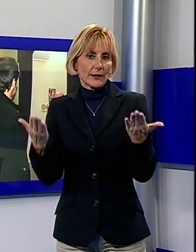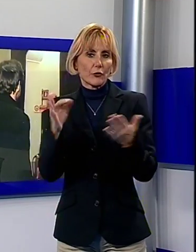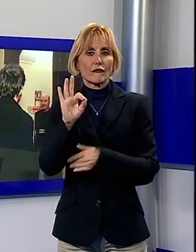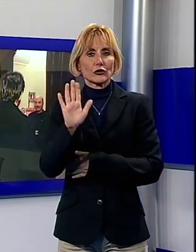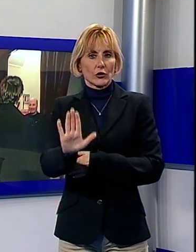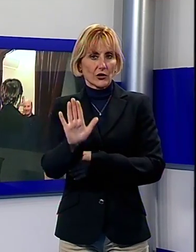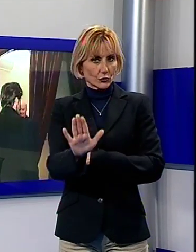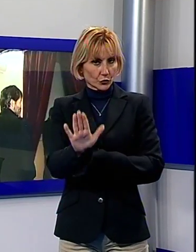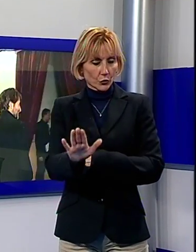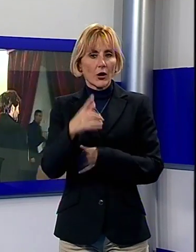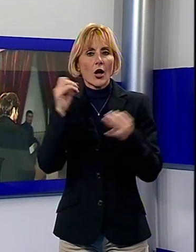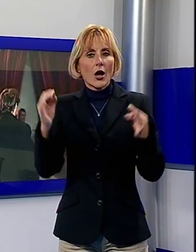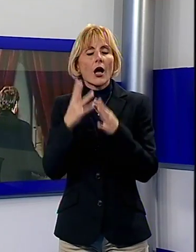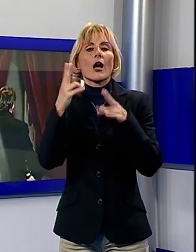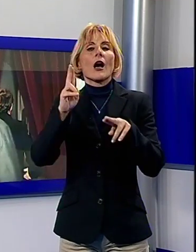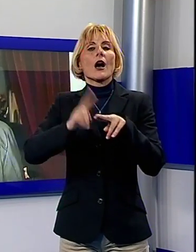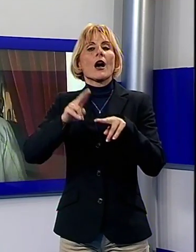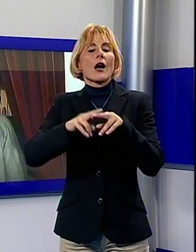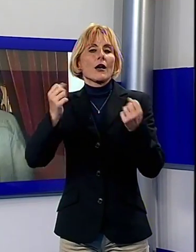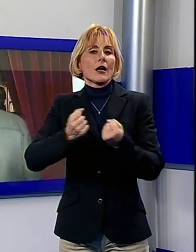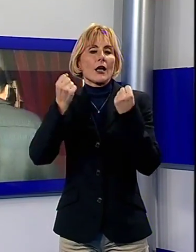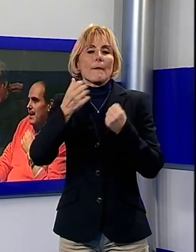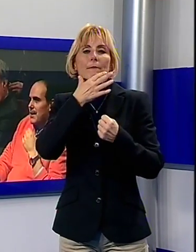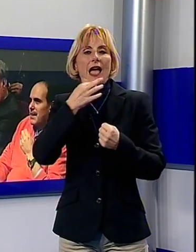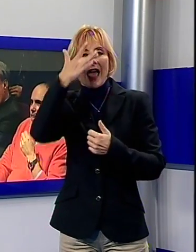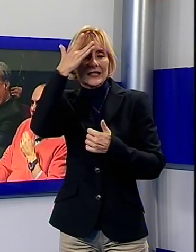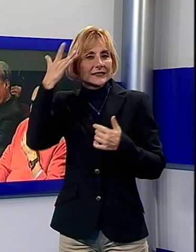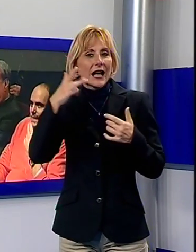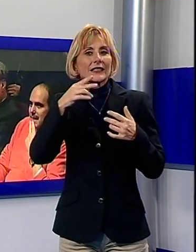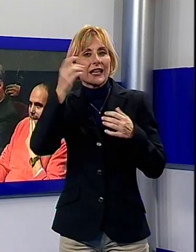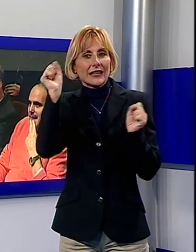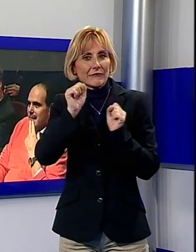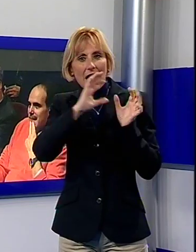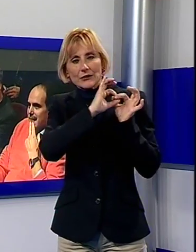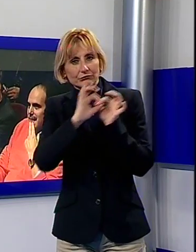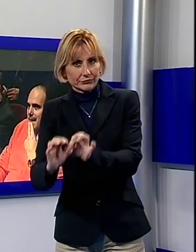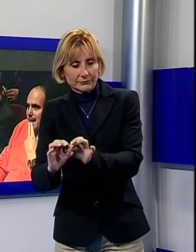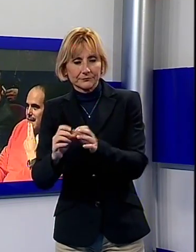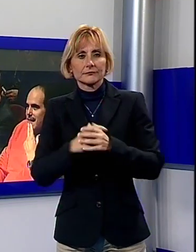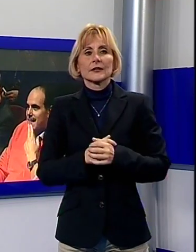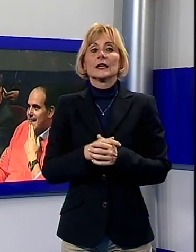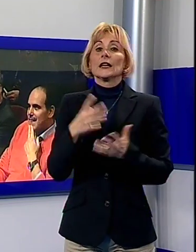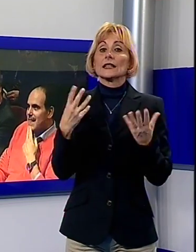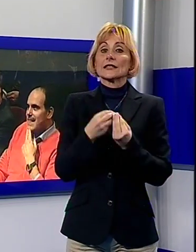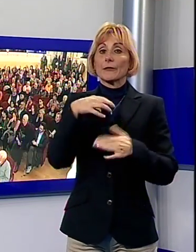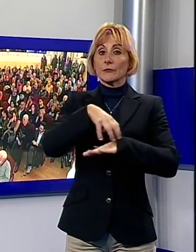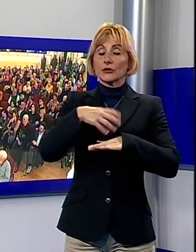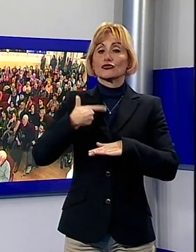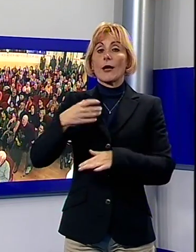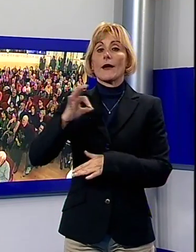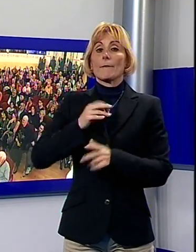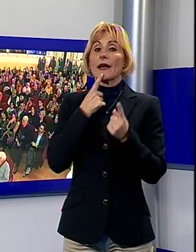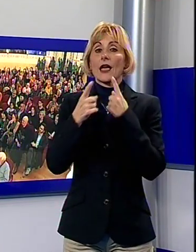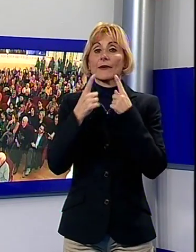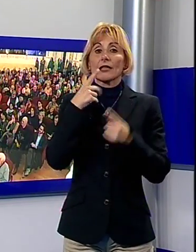della rassegna letteraria La bella estate continua in inverno. Ad accompagnare il Ministro la parlamentare Raffaella Mariani e il